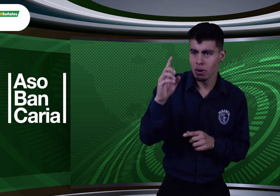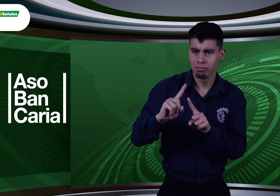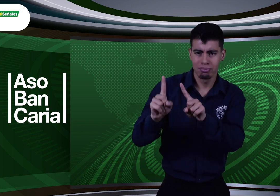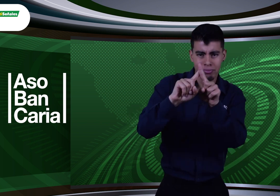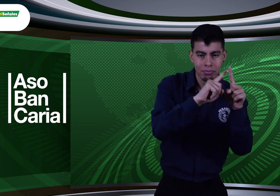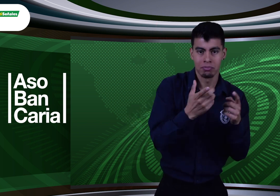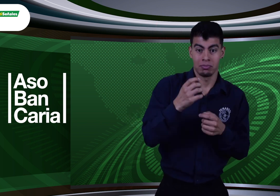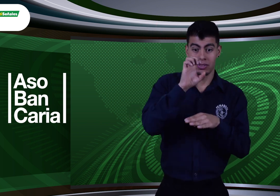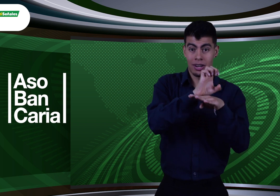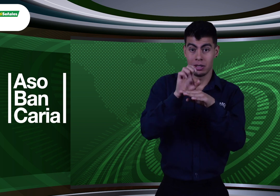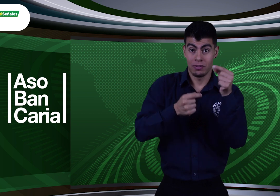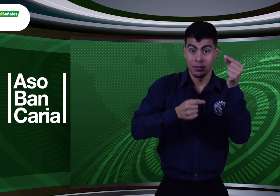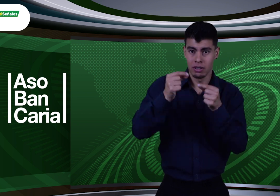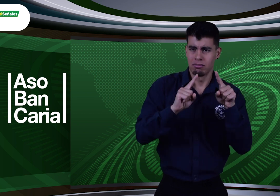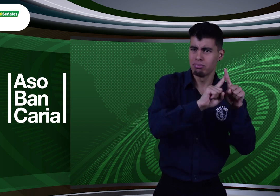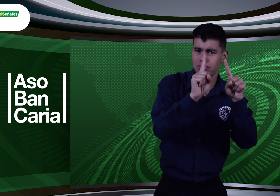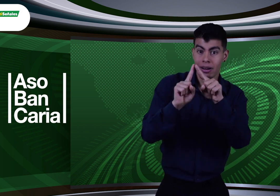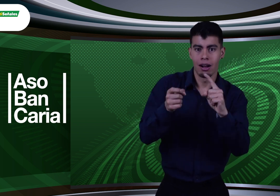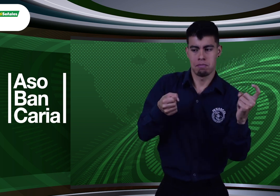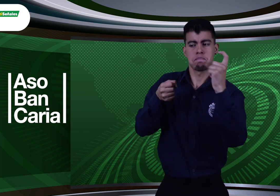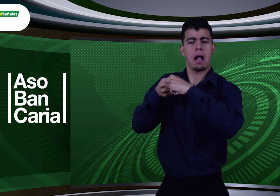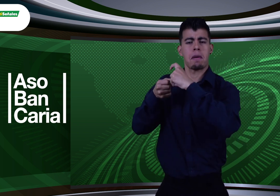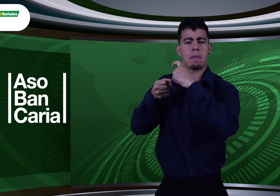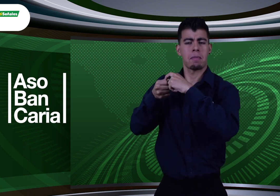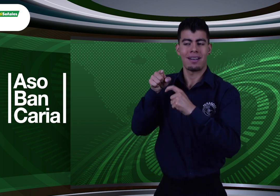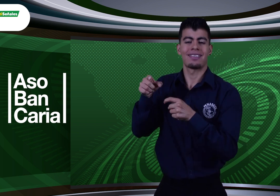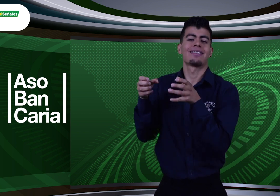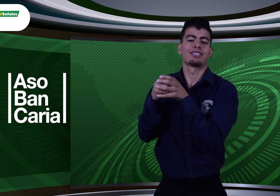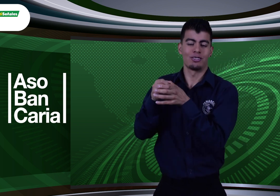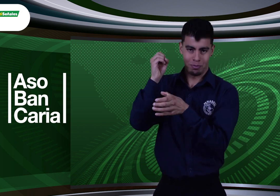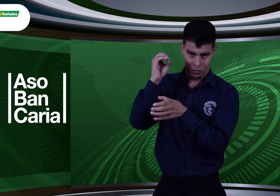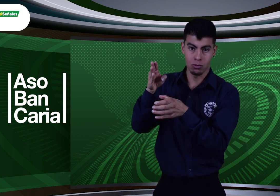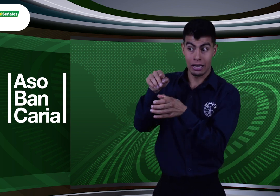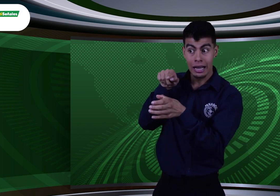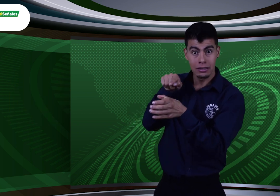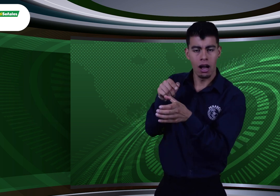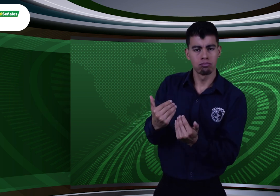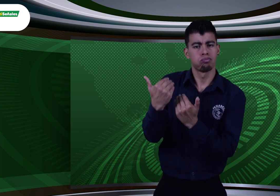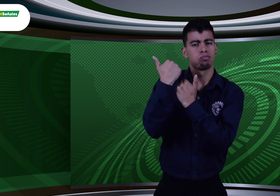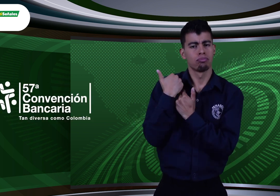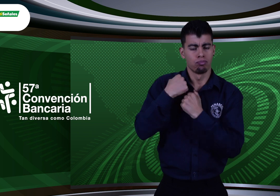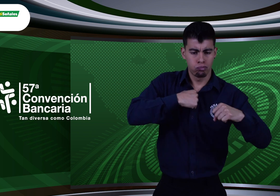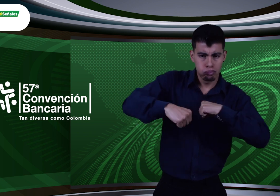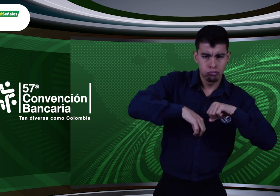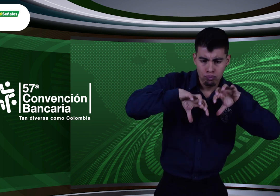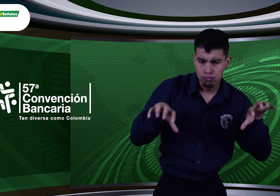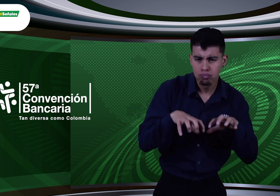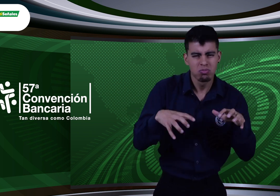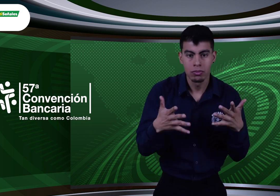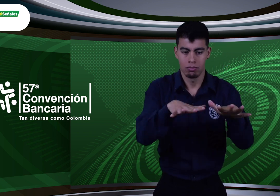a distintos bancos y entidades financieras de Colombia, realizó la edición número 57